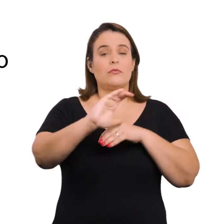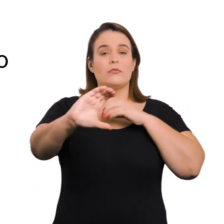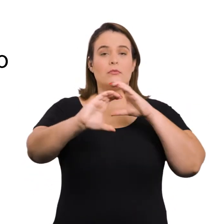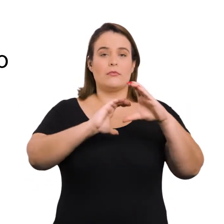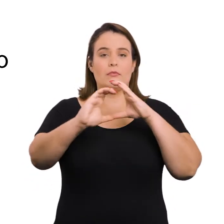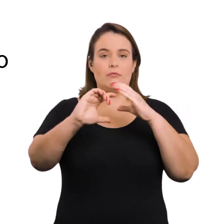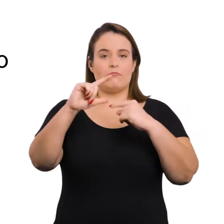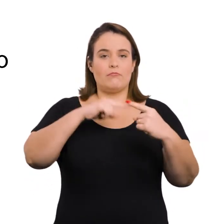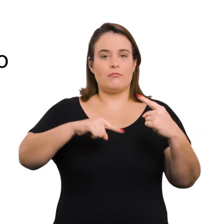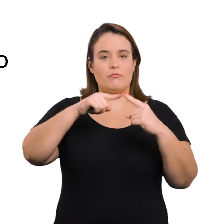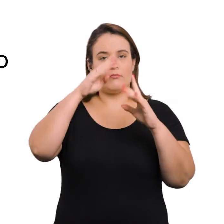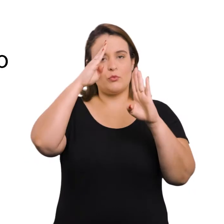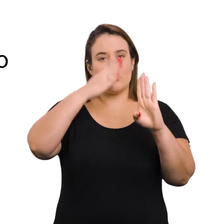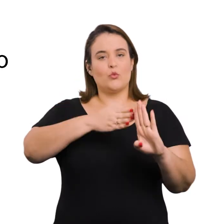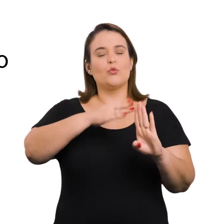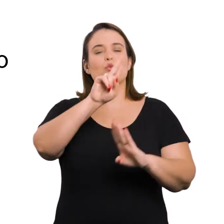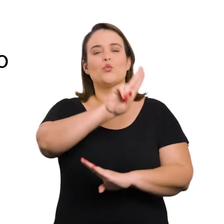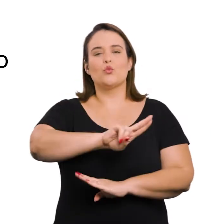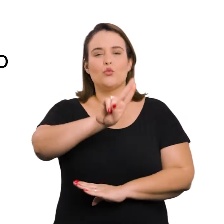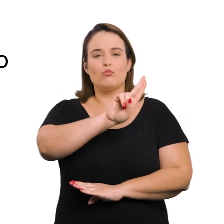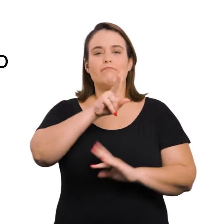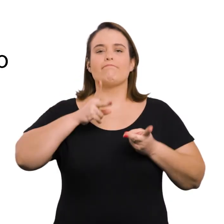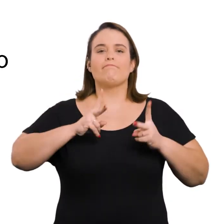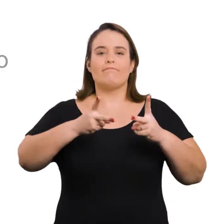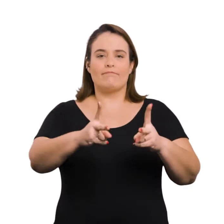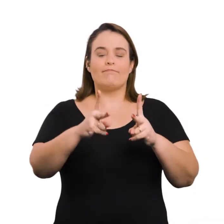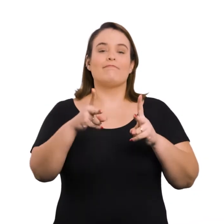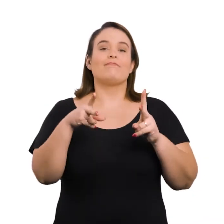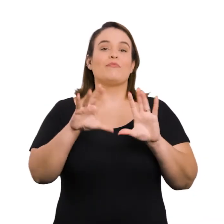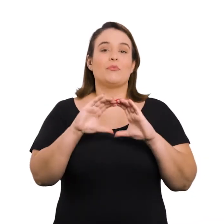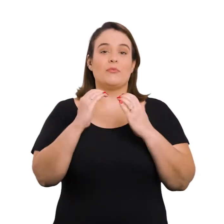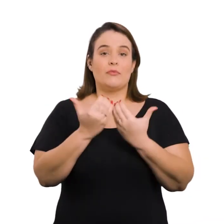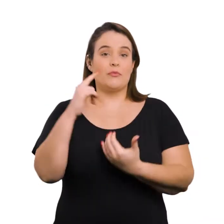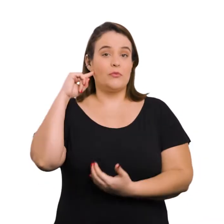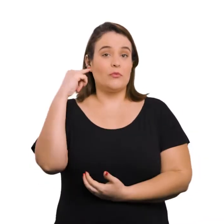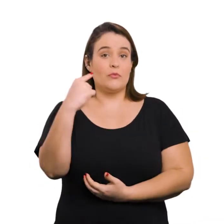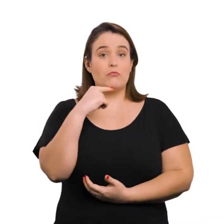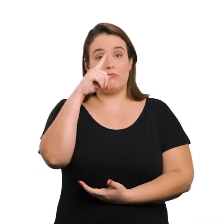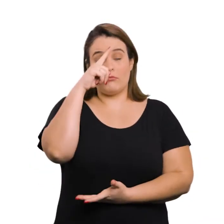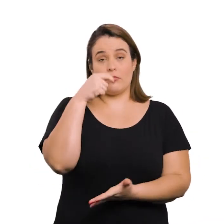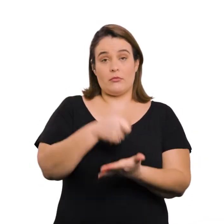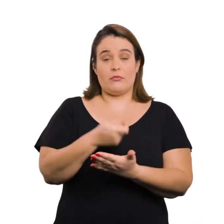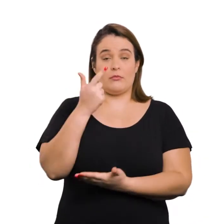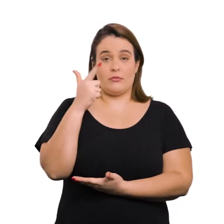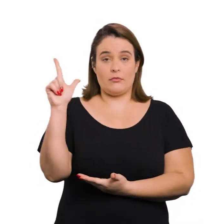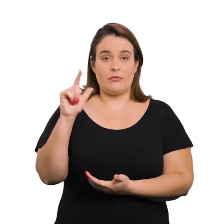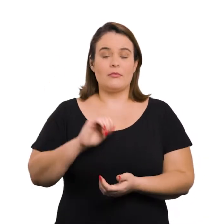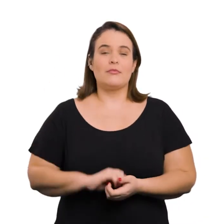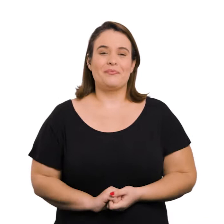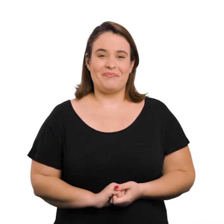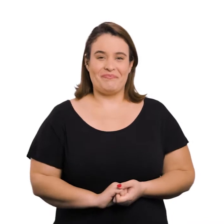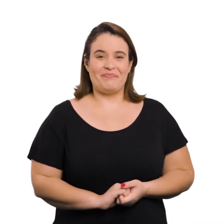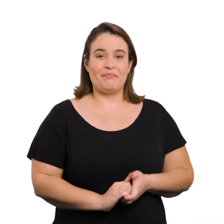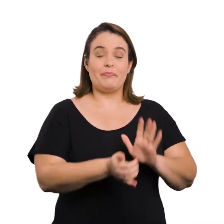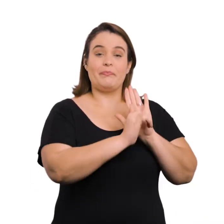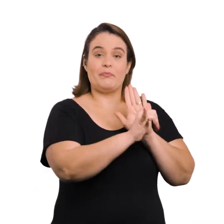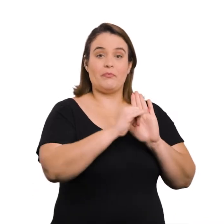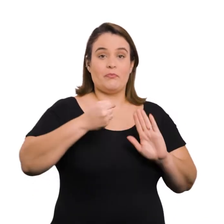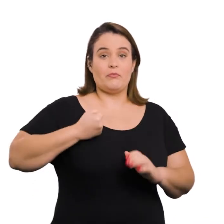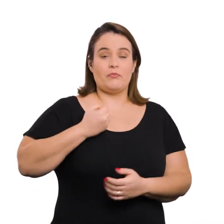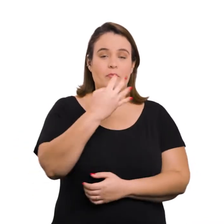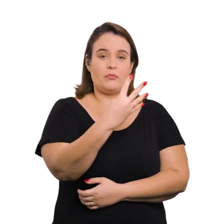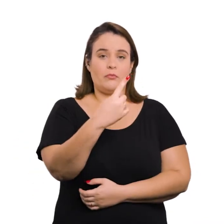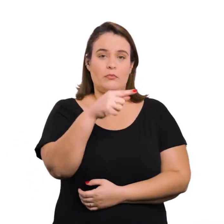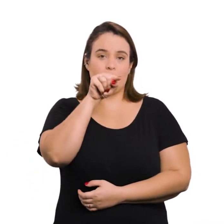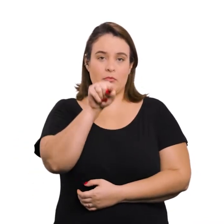comunicação objetiva e de uso corrente da comunidade surda, e define outras providências. Regulamentada pelo